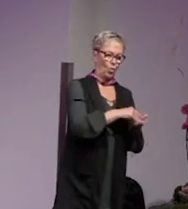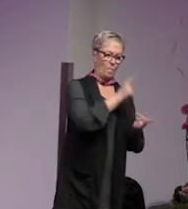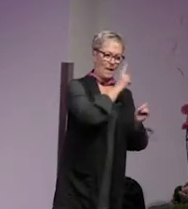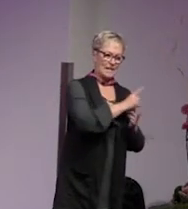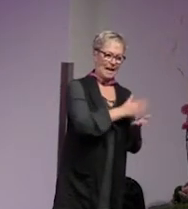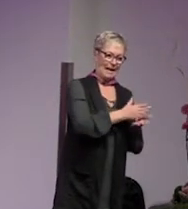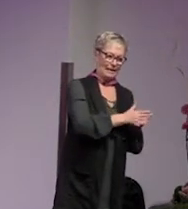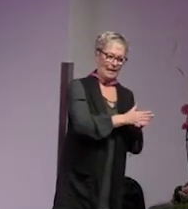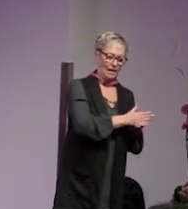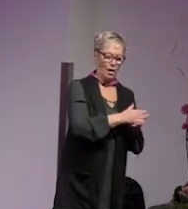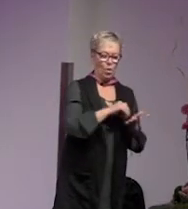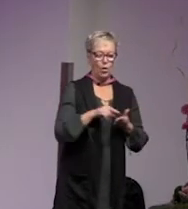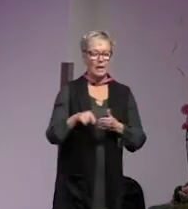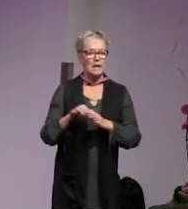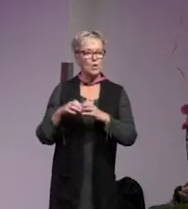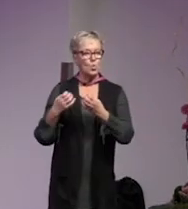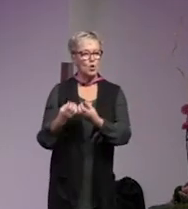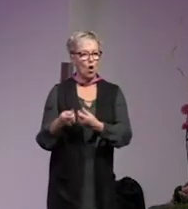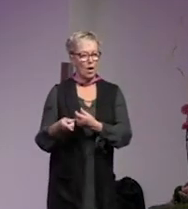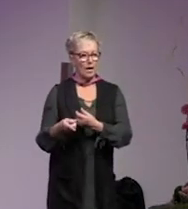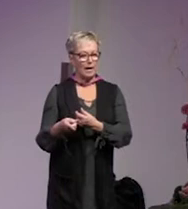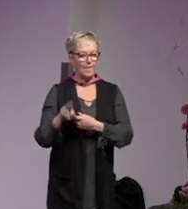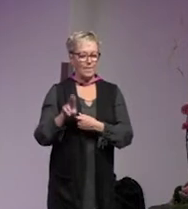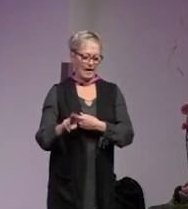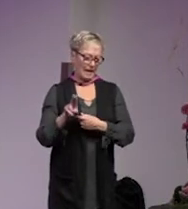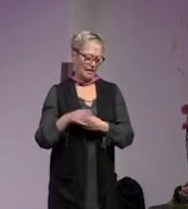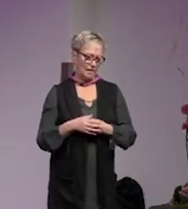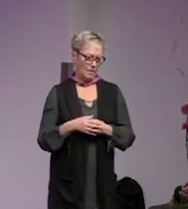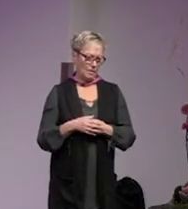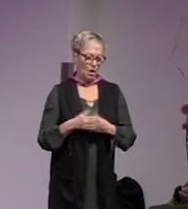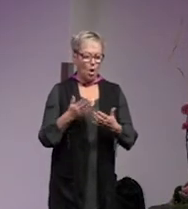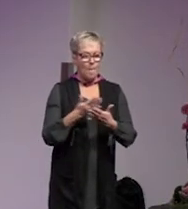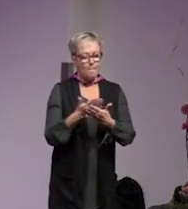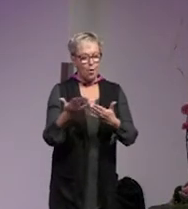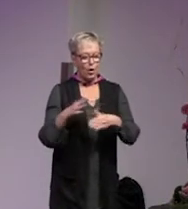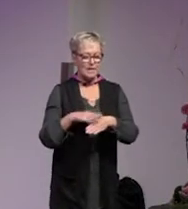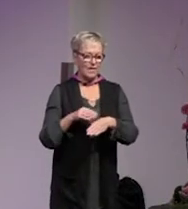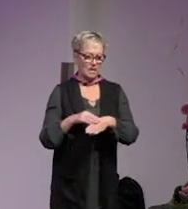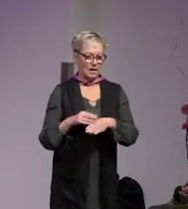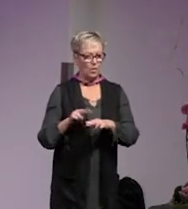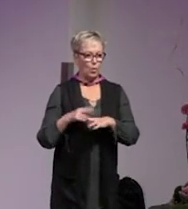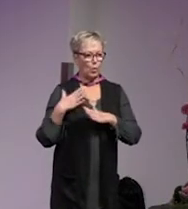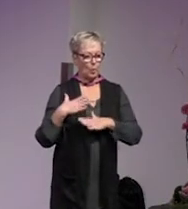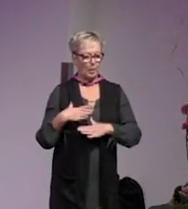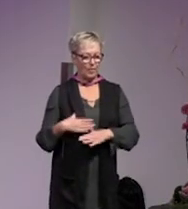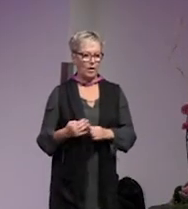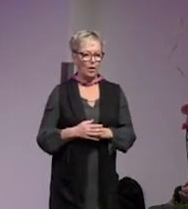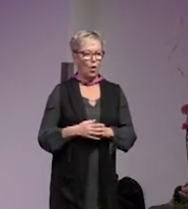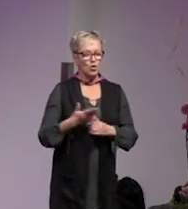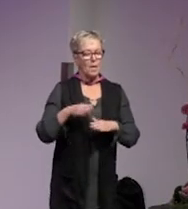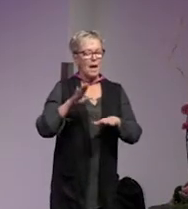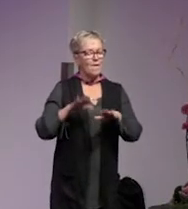rättigheter och den sociala verklighet många svenskar idag upplever och som